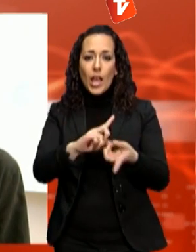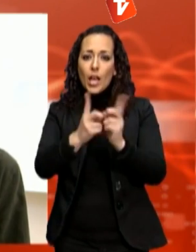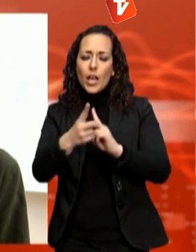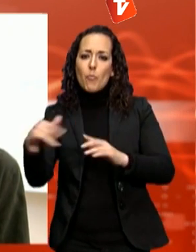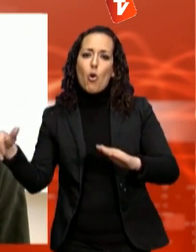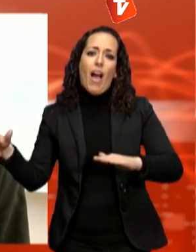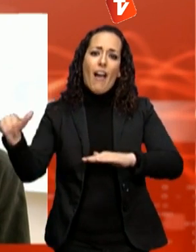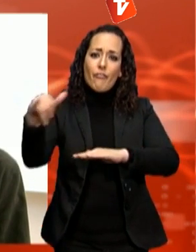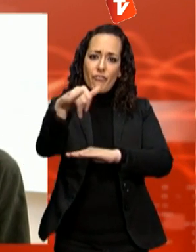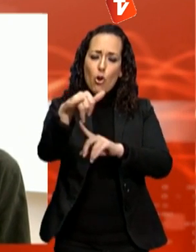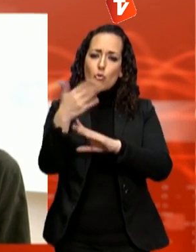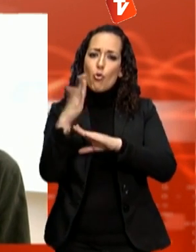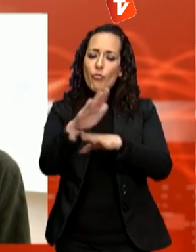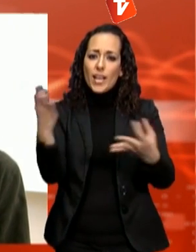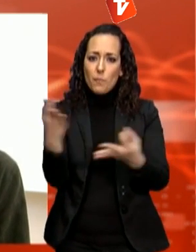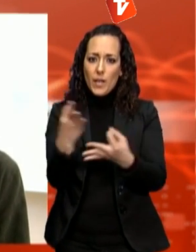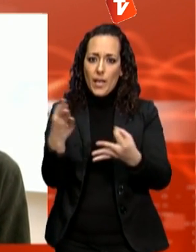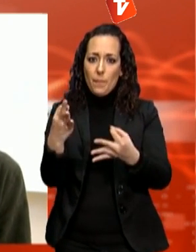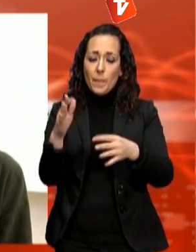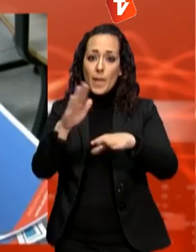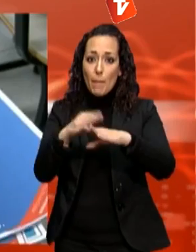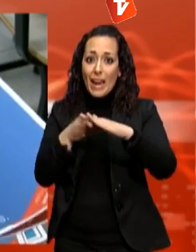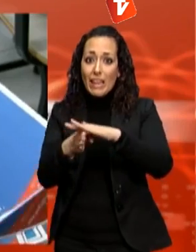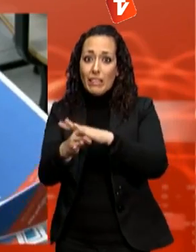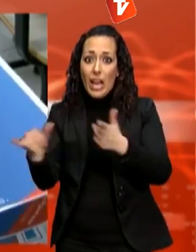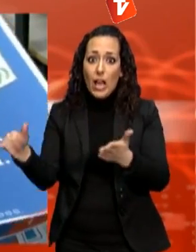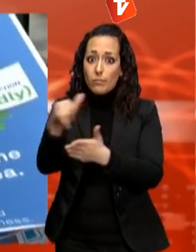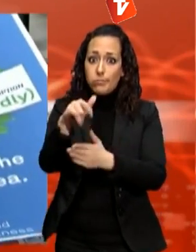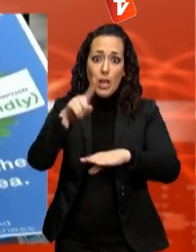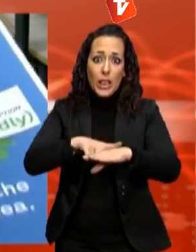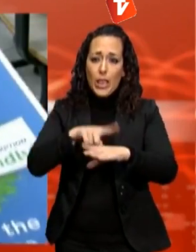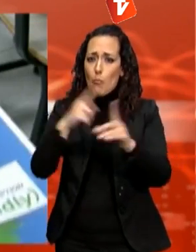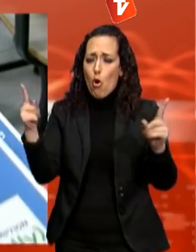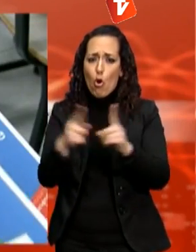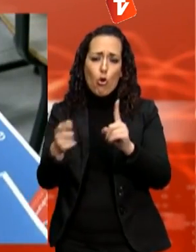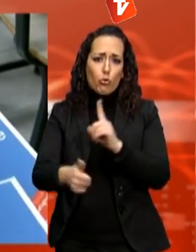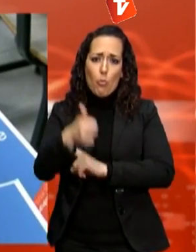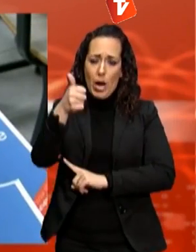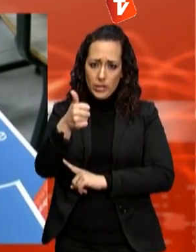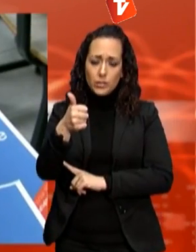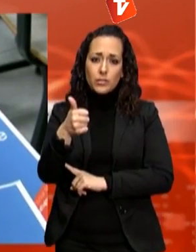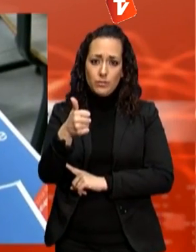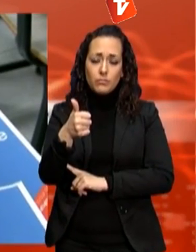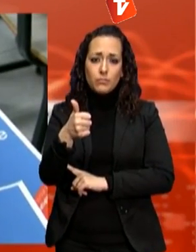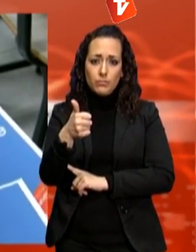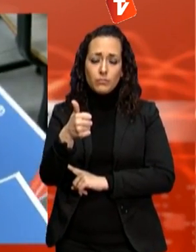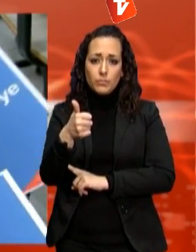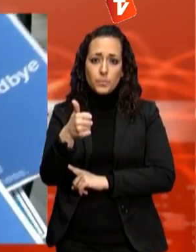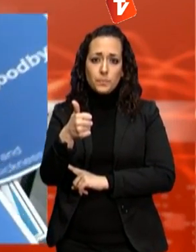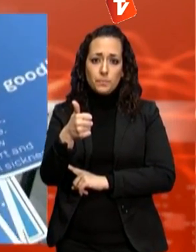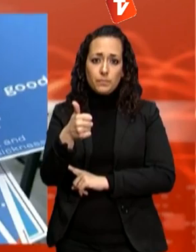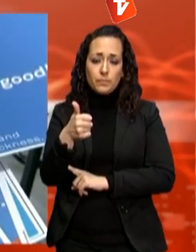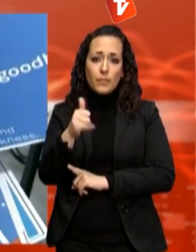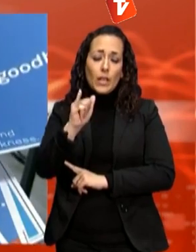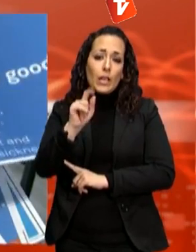'embarcament molt més curt i a part el fet d'operar els ports en lloc d'aeroports que acostumen a estar més allunats dels centres de ciutats ens dona aquest plus de